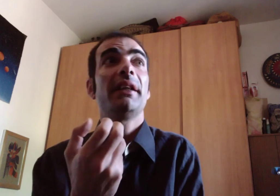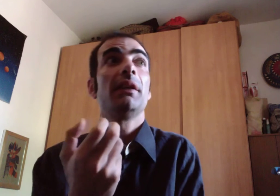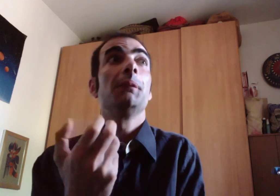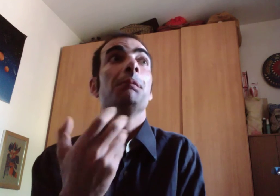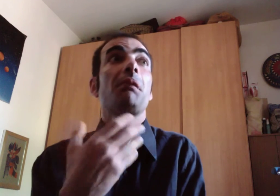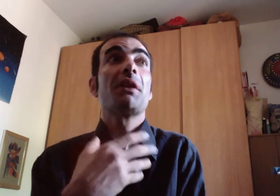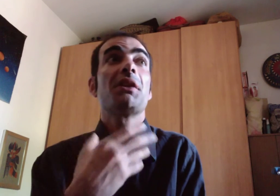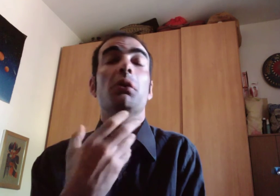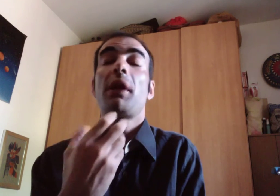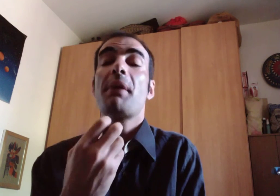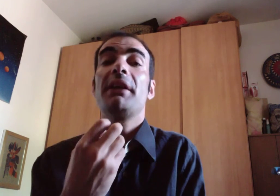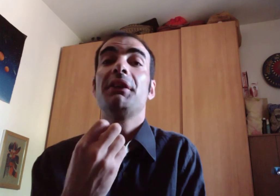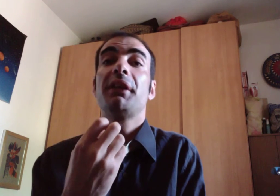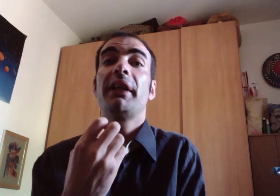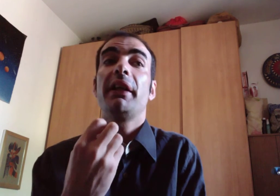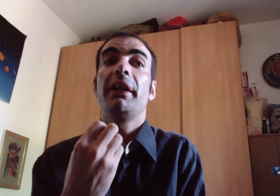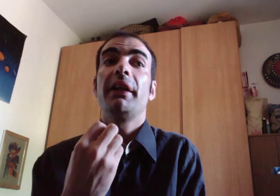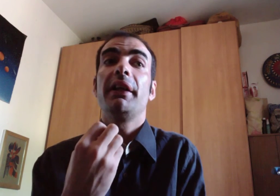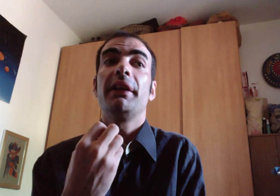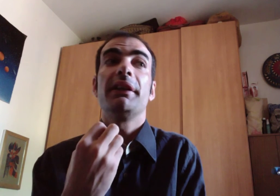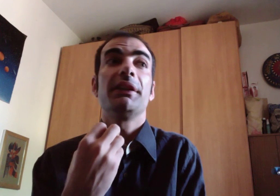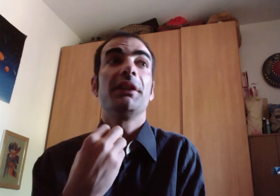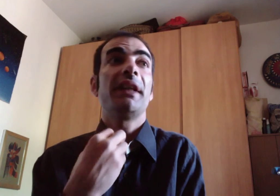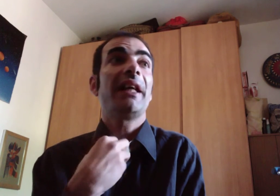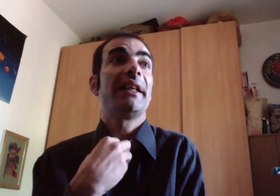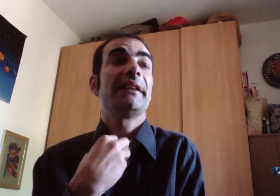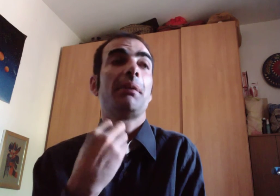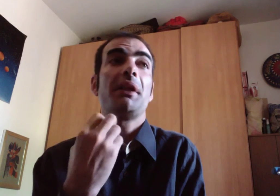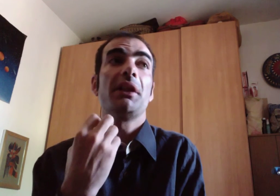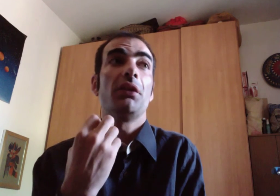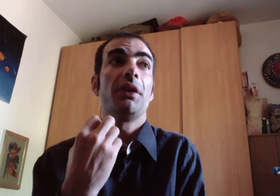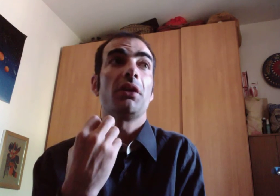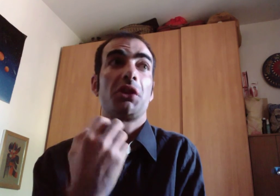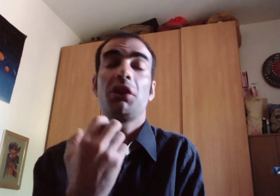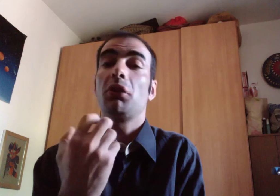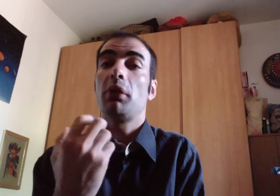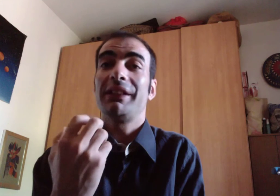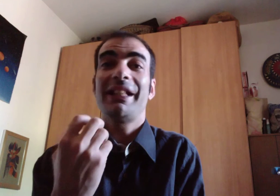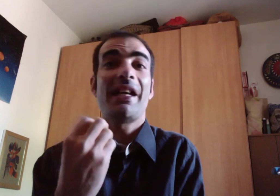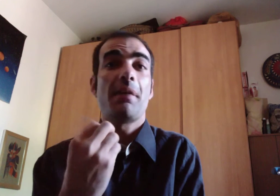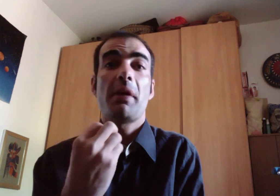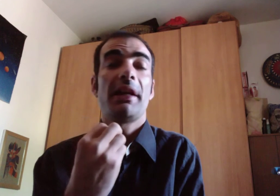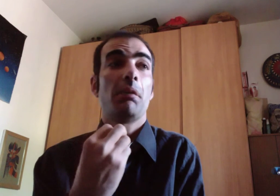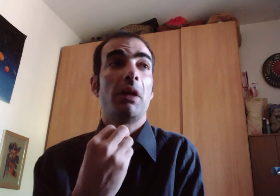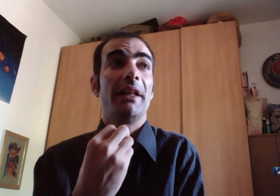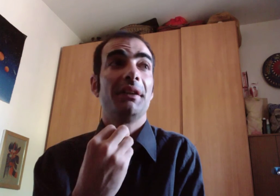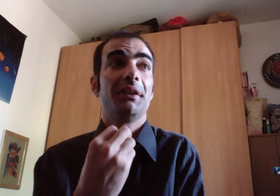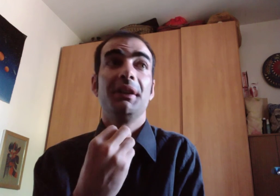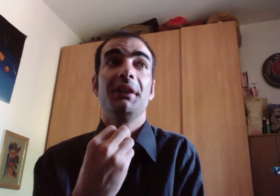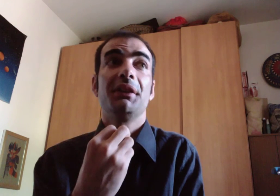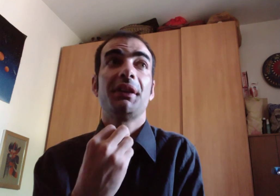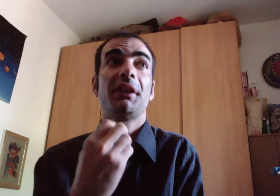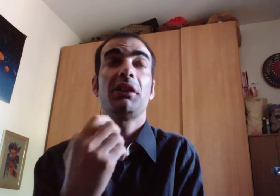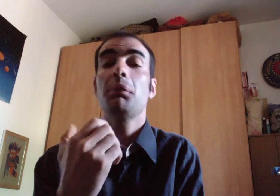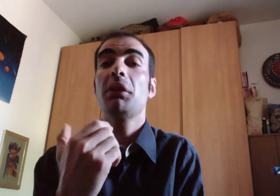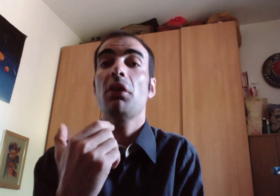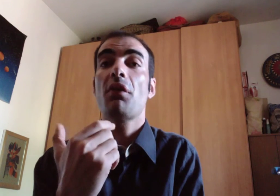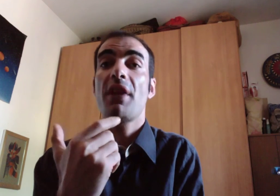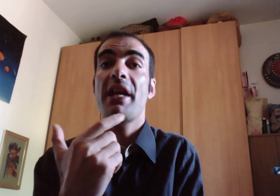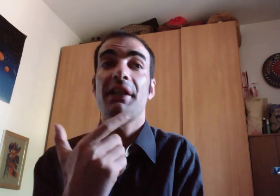sicuramente a casa mia dove ho 5 6 megabyte di internet mi conviene